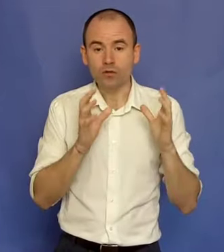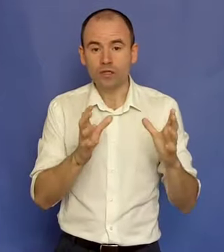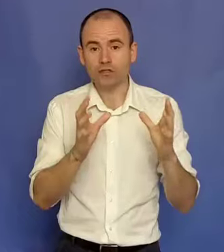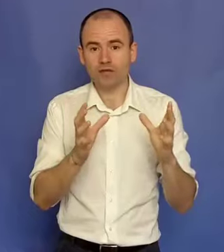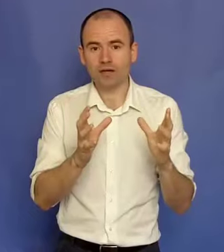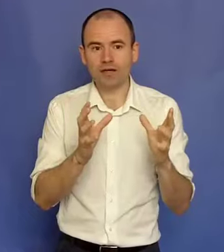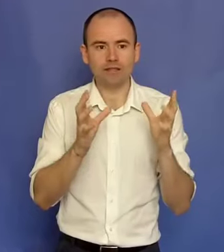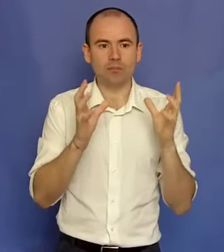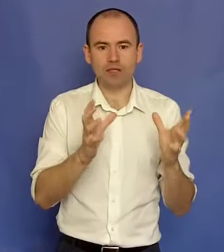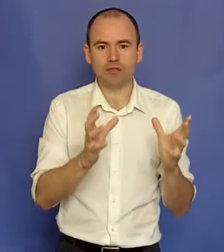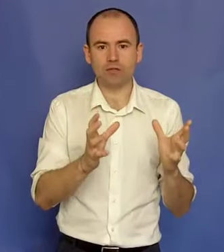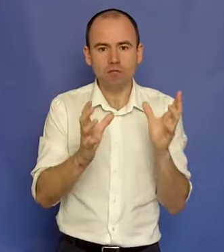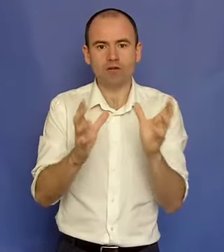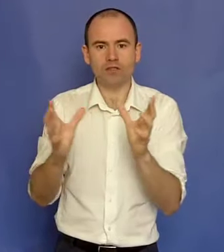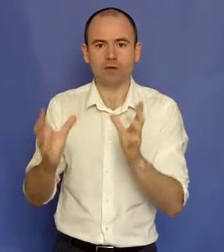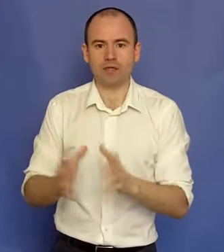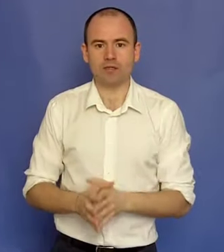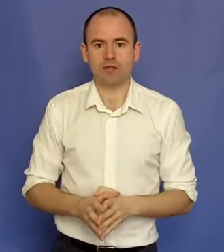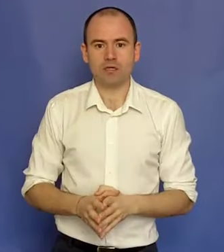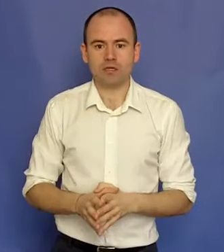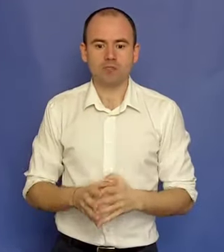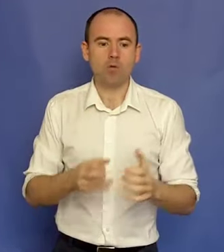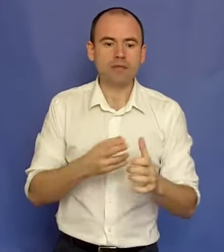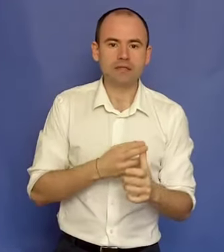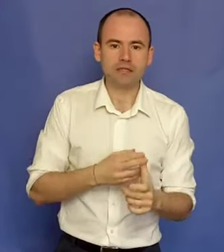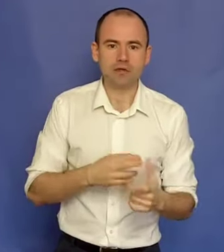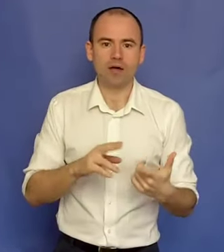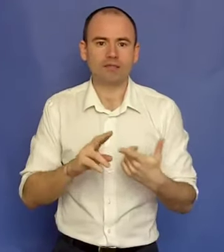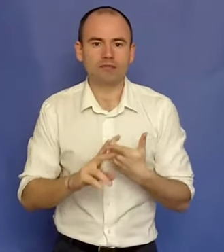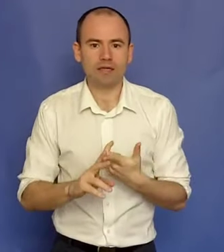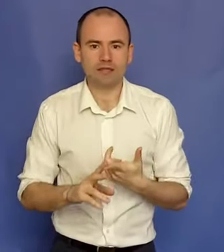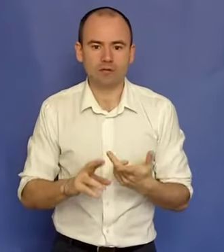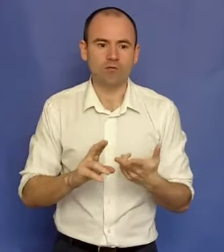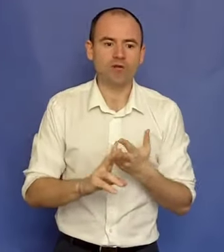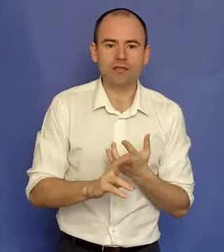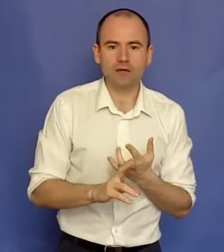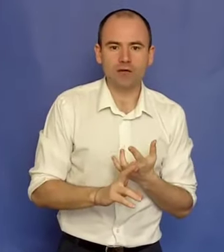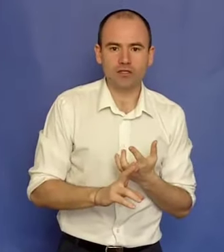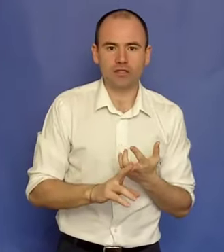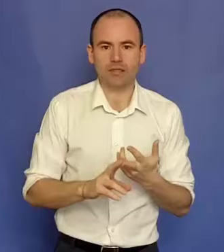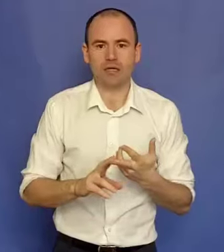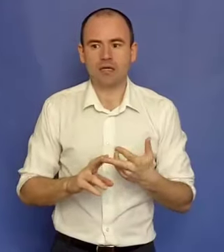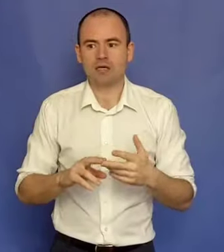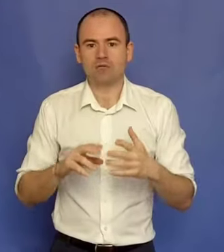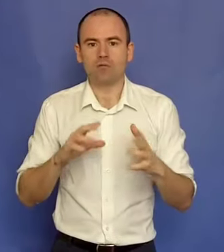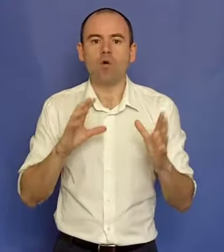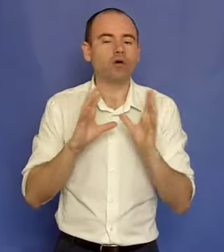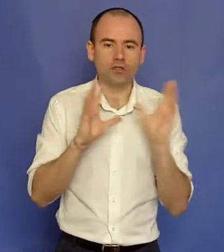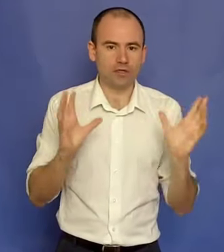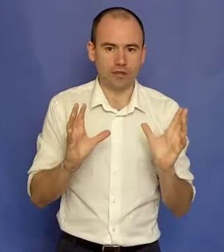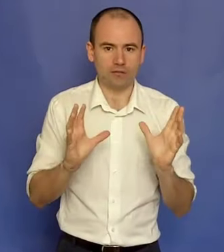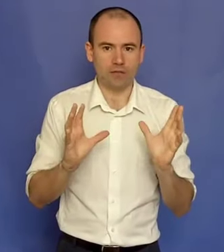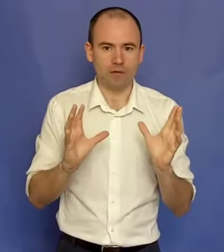Uite-te la cineva care îți place cum face bani. O meserie, o activitate, un fel de afacere, orice, da?